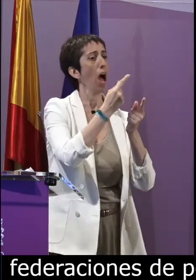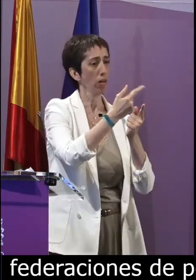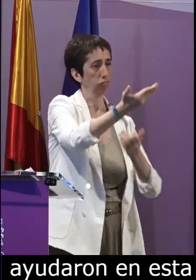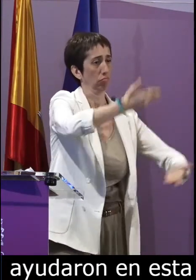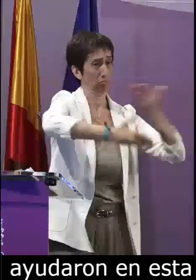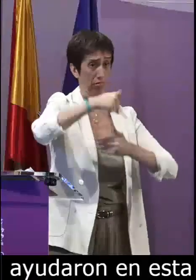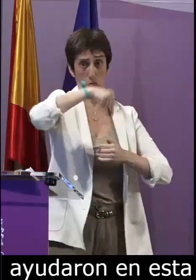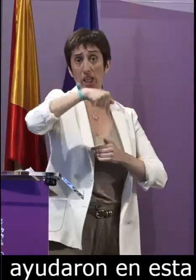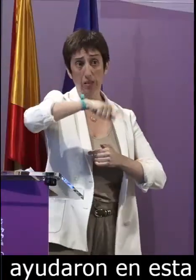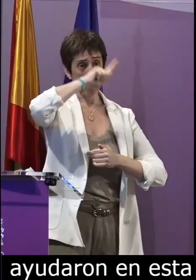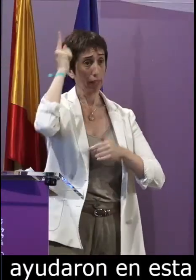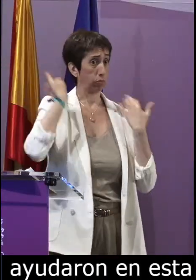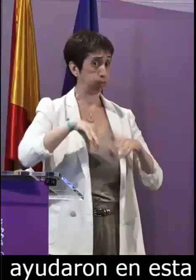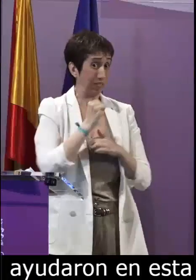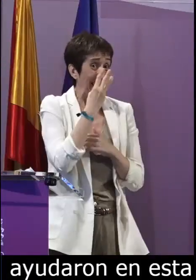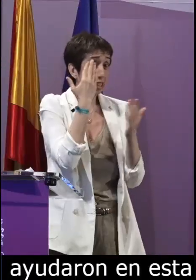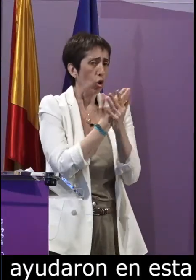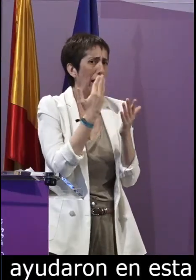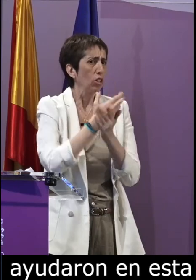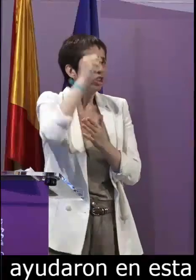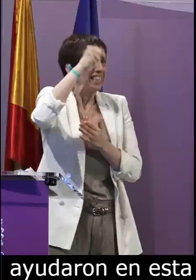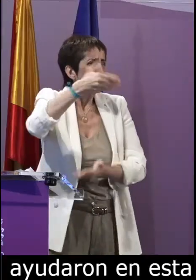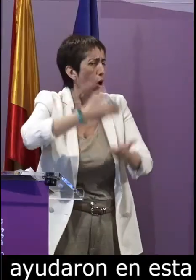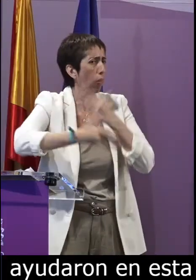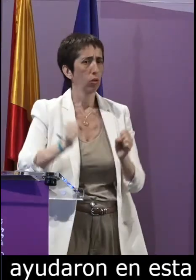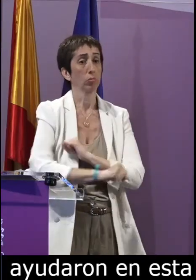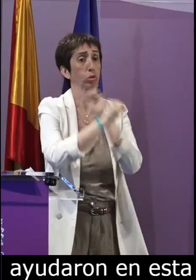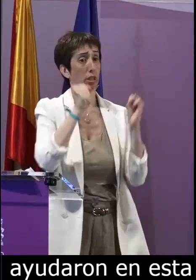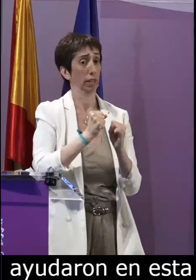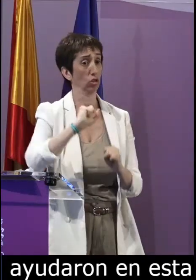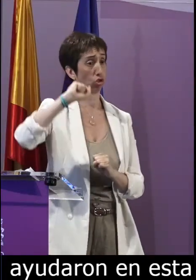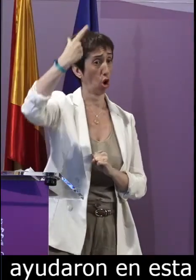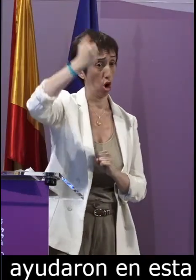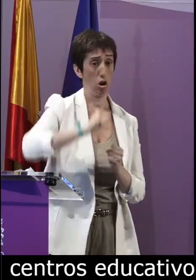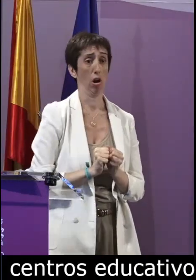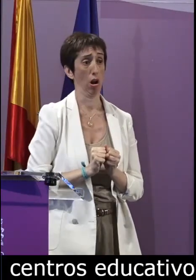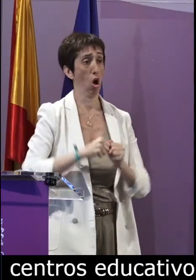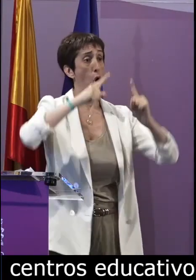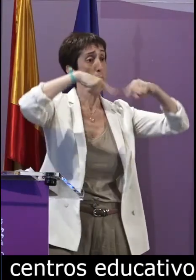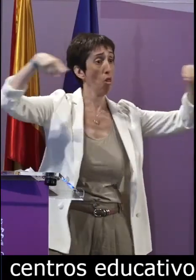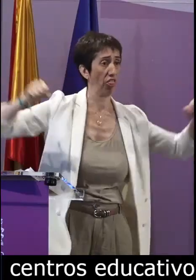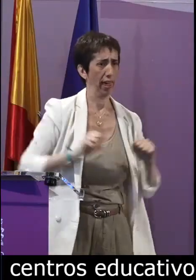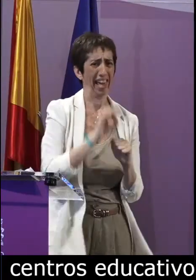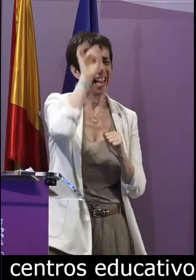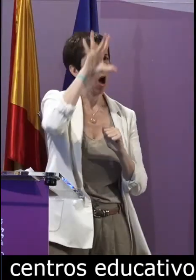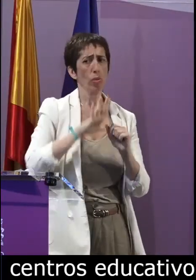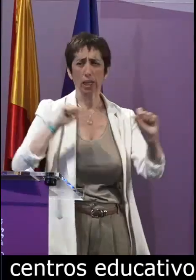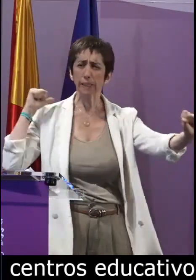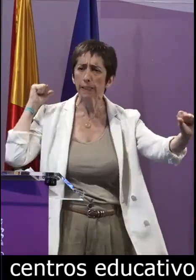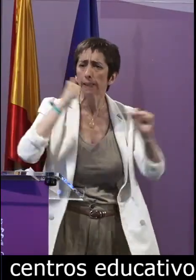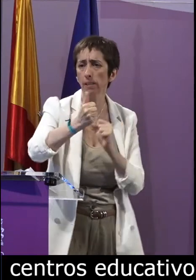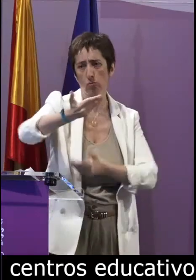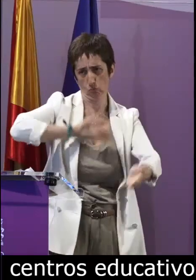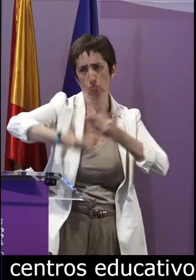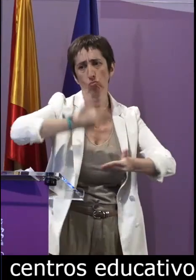que creyeron en la lengua de signos y sin cuya colaboración hubiera sido imposible en este caso